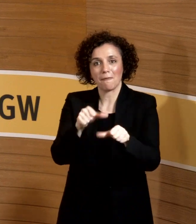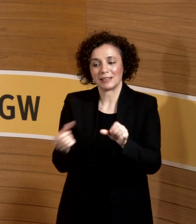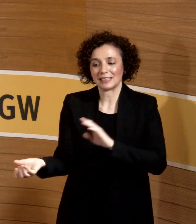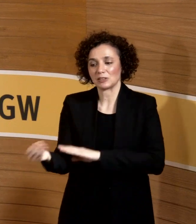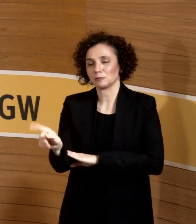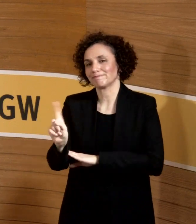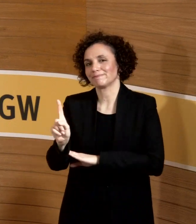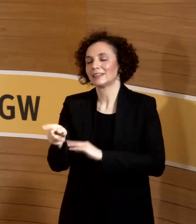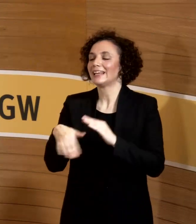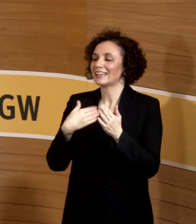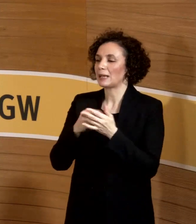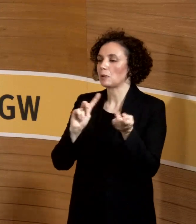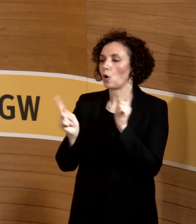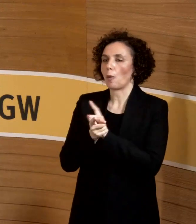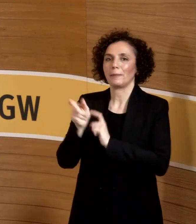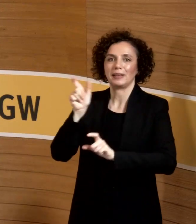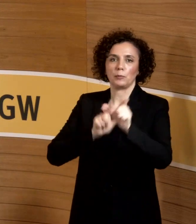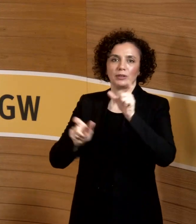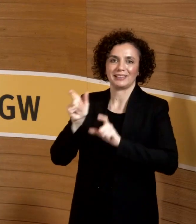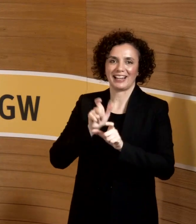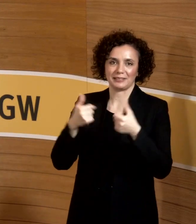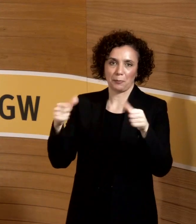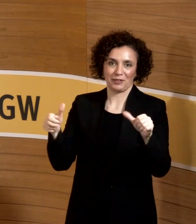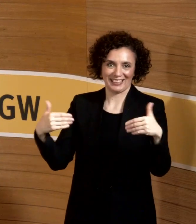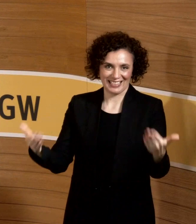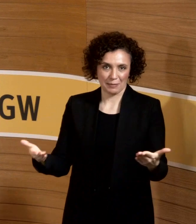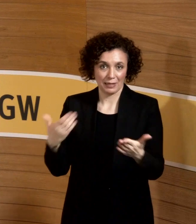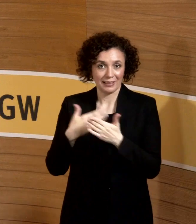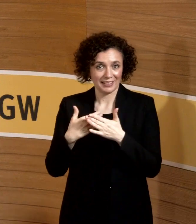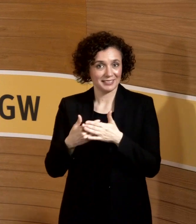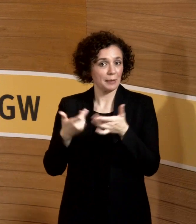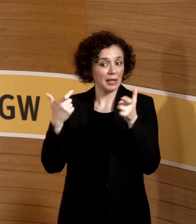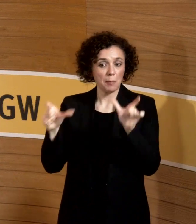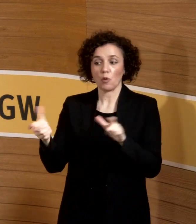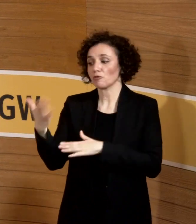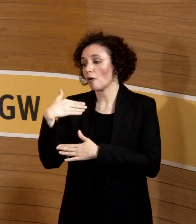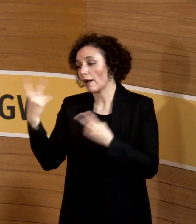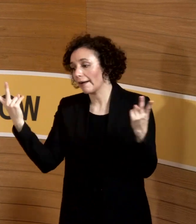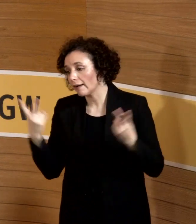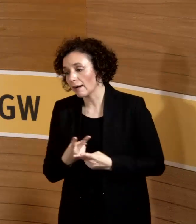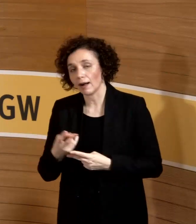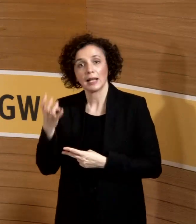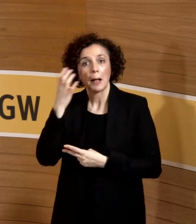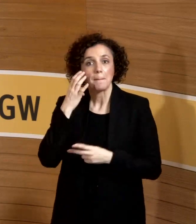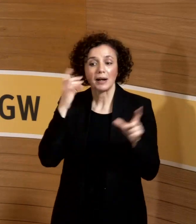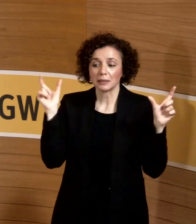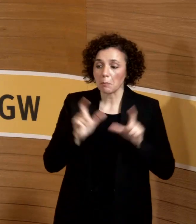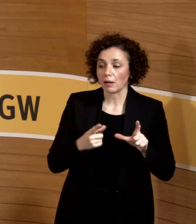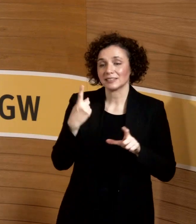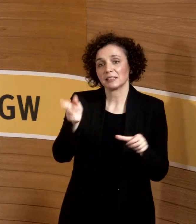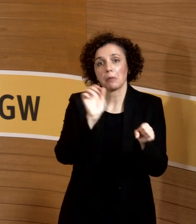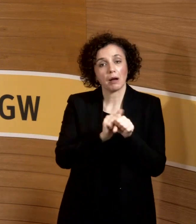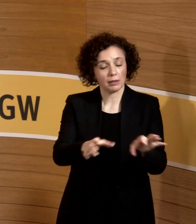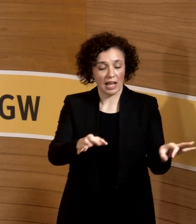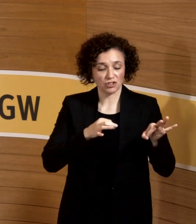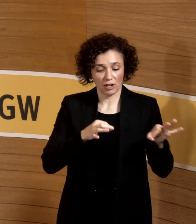Immunitätspflicht. Wir senden das anders. Sie können sich die Immunität holen, wo Sie wollen. Sie können Ihre Masernpartys feiern, wenn Sie das für richtig